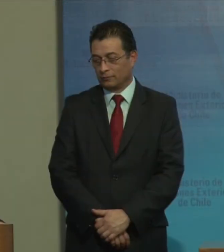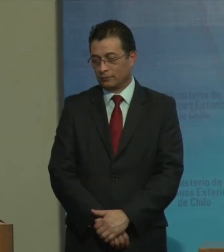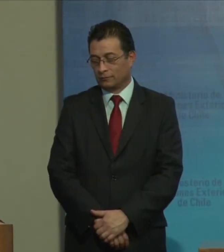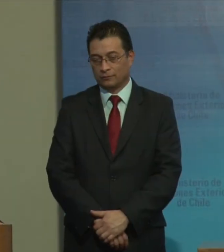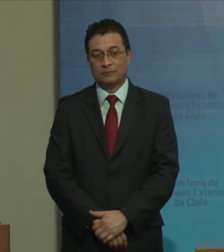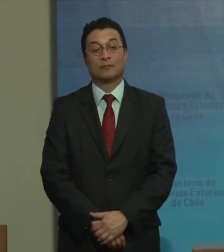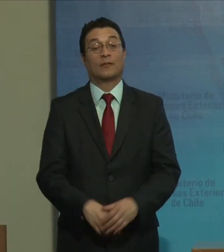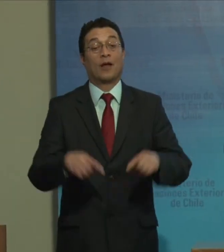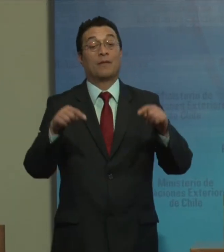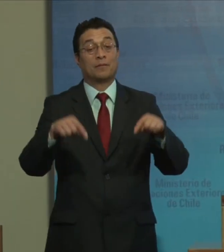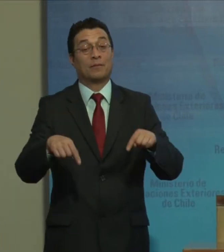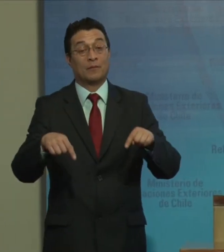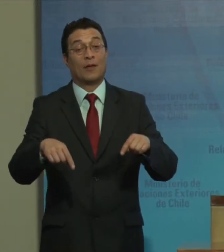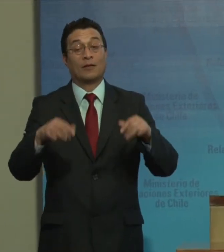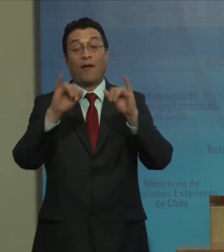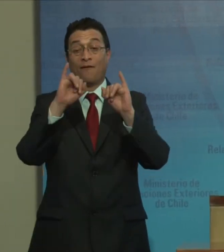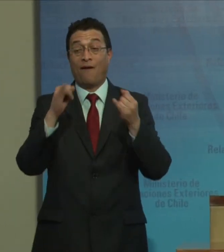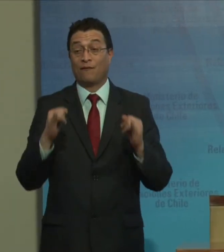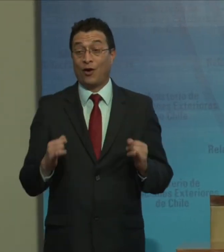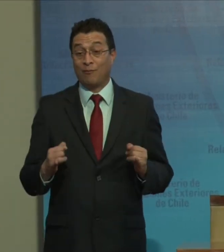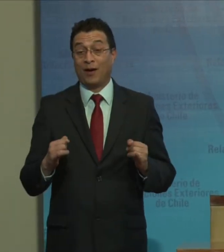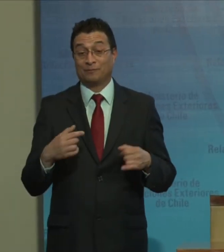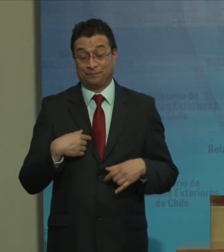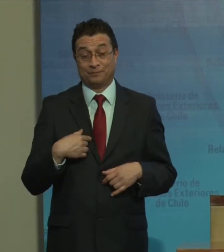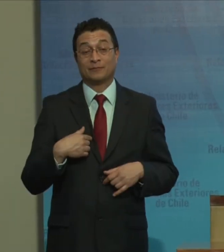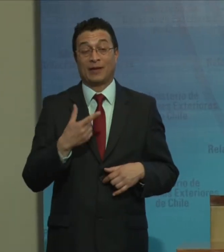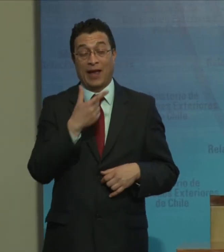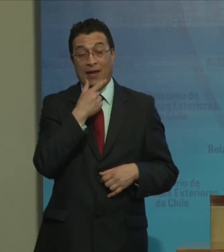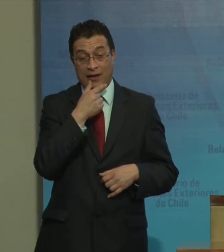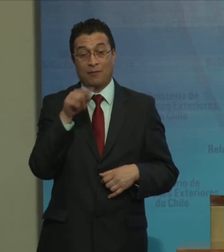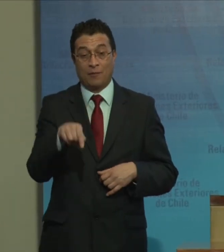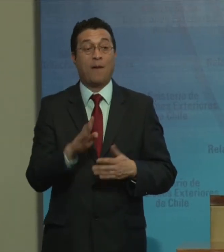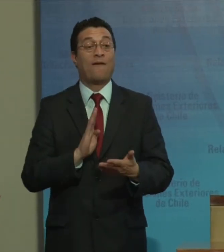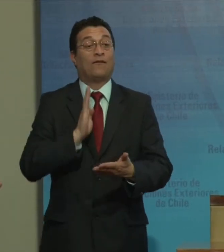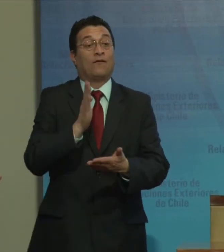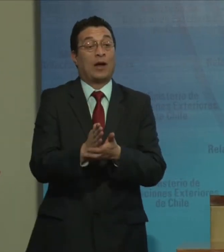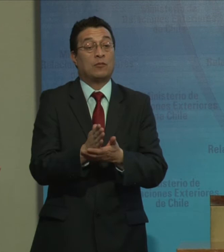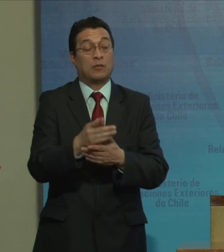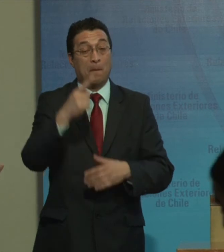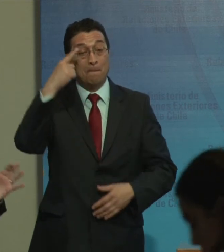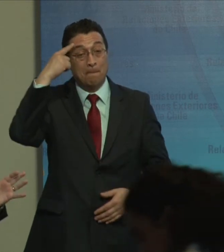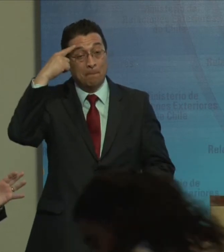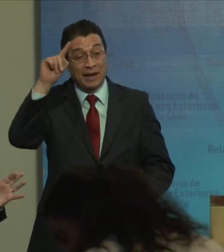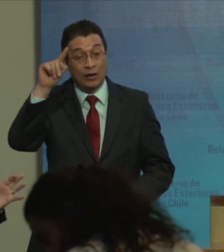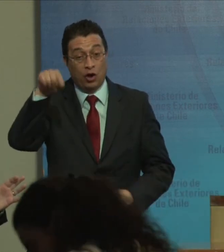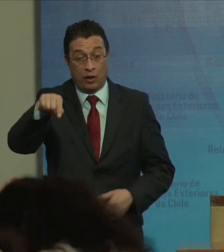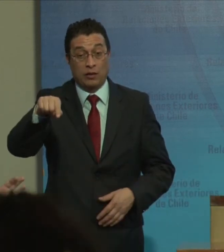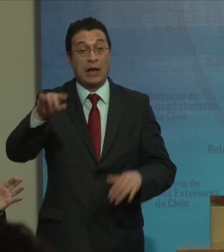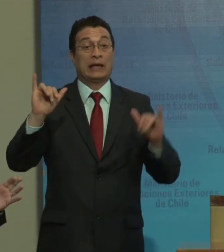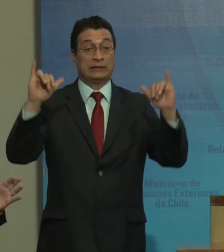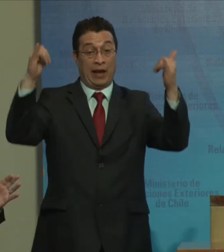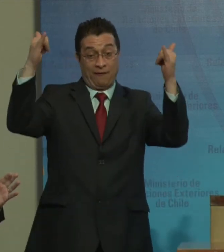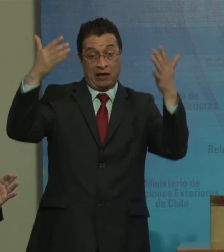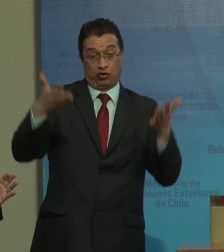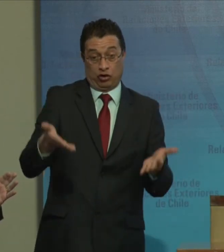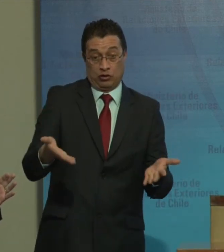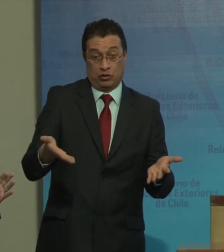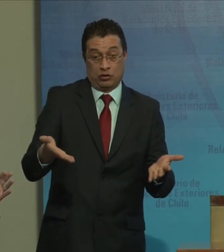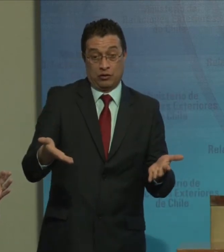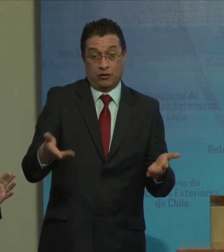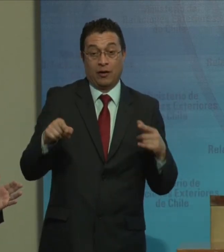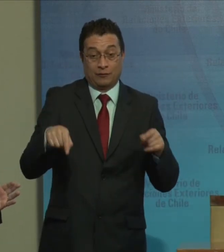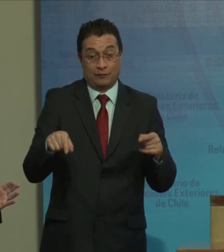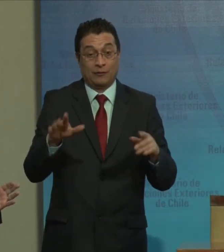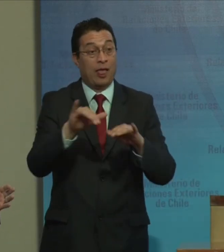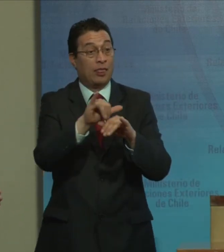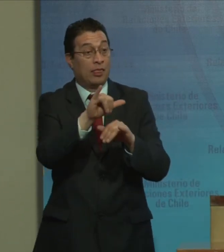De esta manera, quisiéramos poner término, pero esto es celebración. Así que